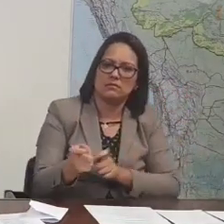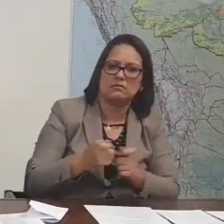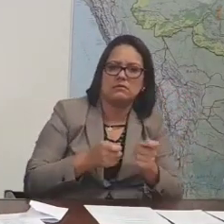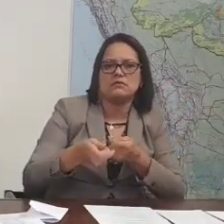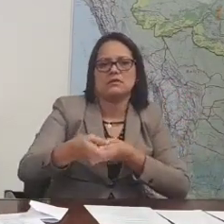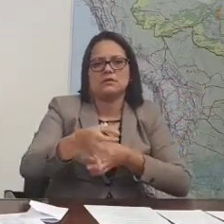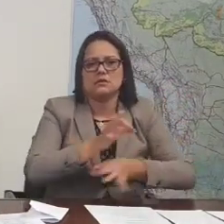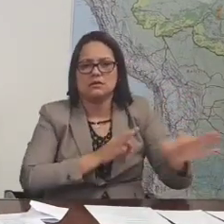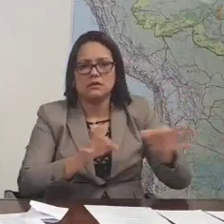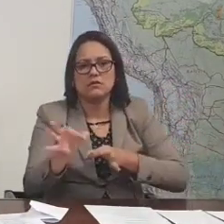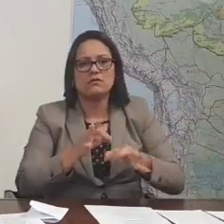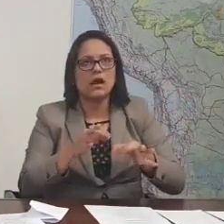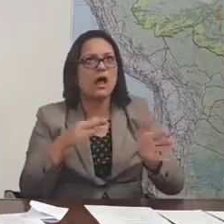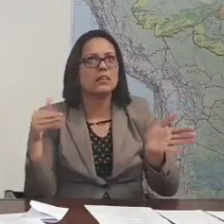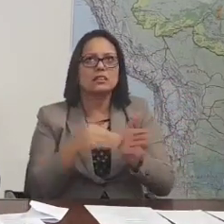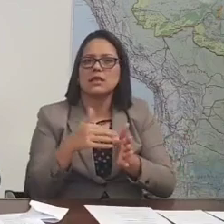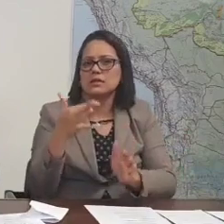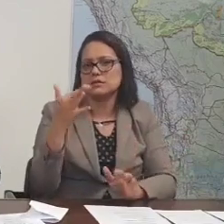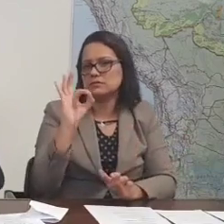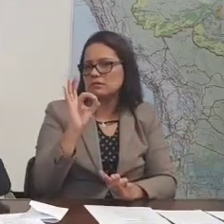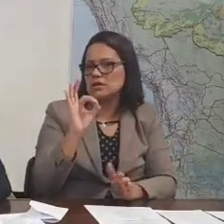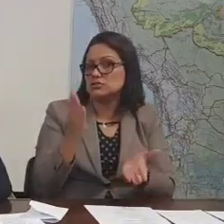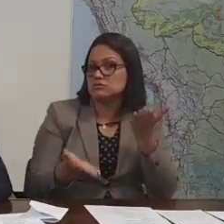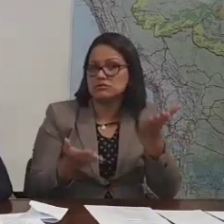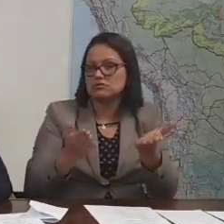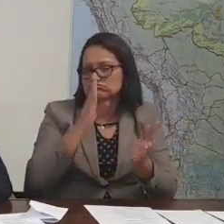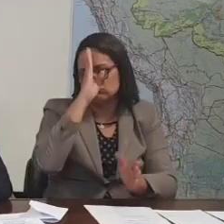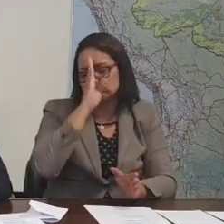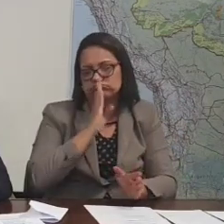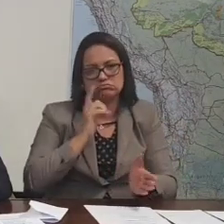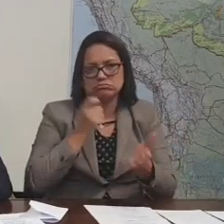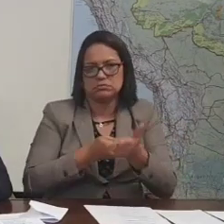quilos, até 10 quilos, se não me engano, 10 quilos, não paga